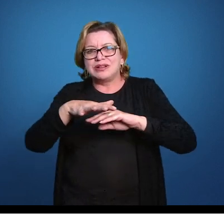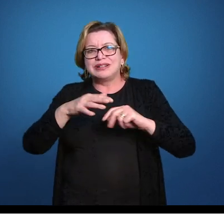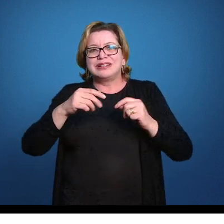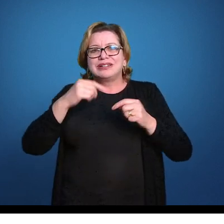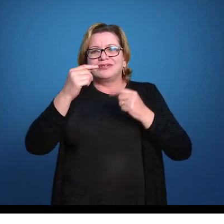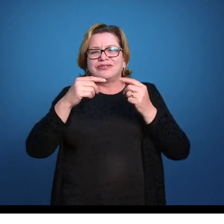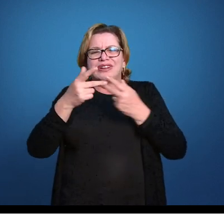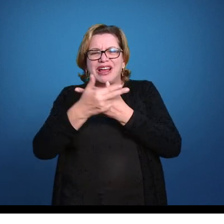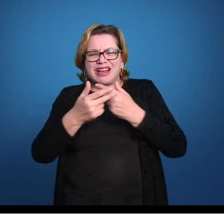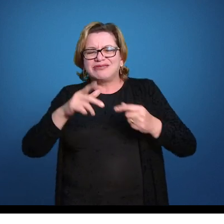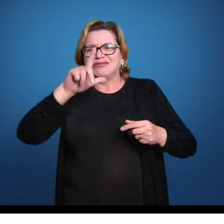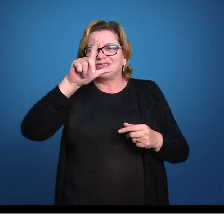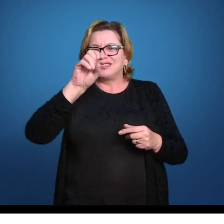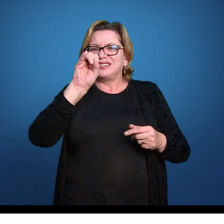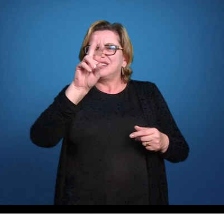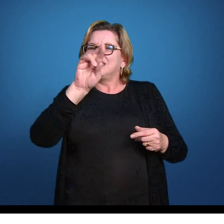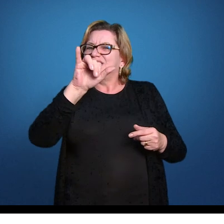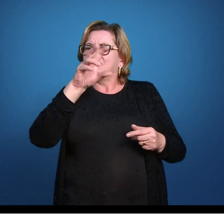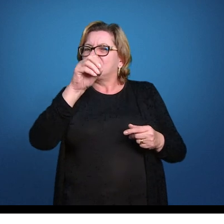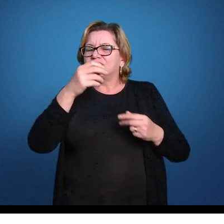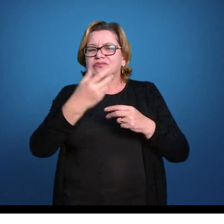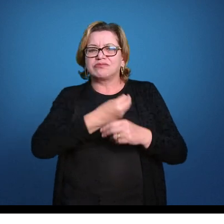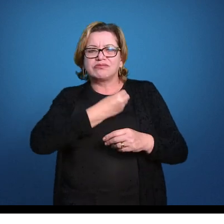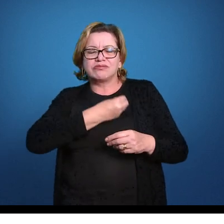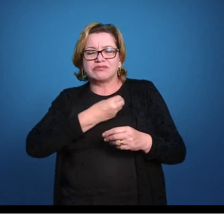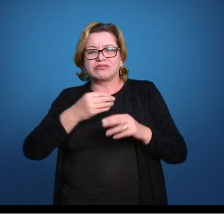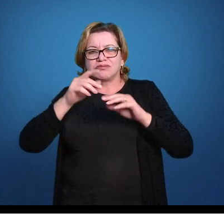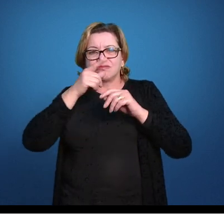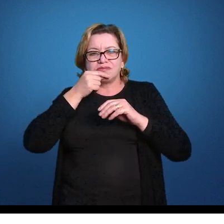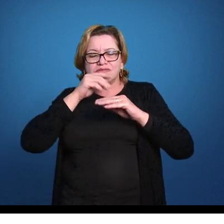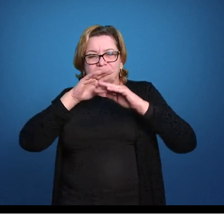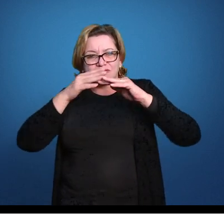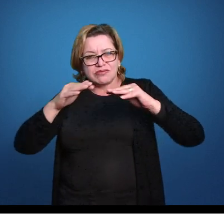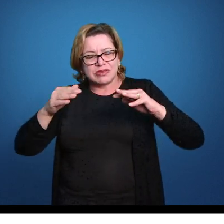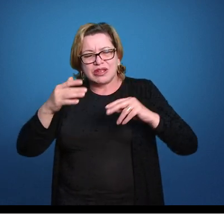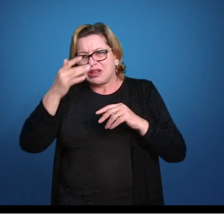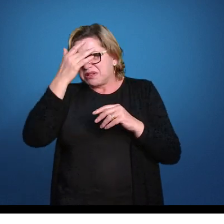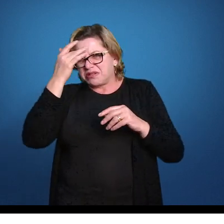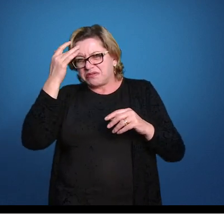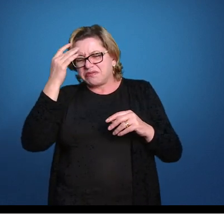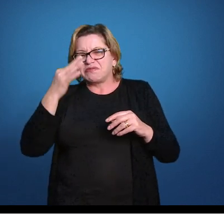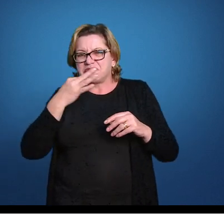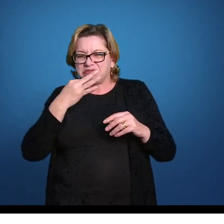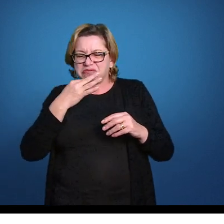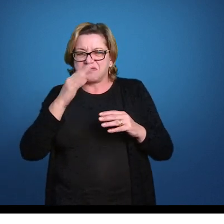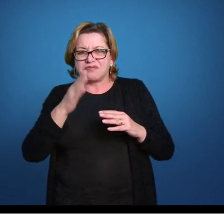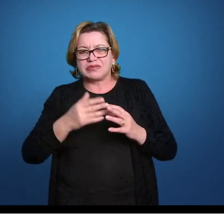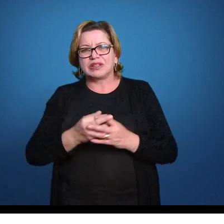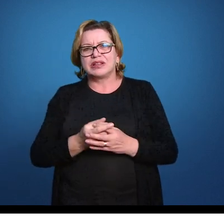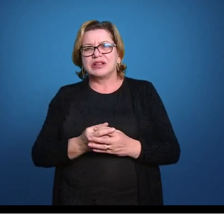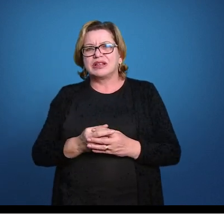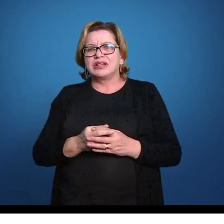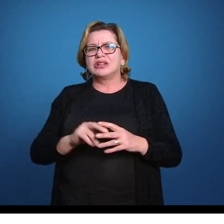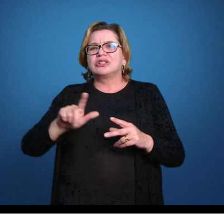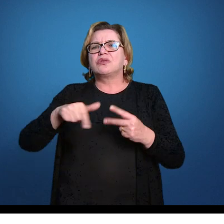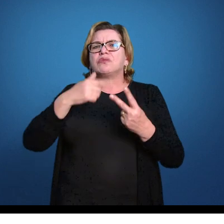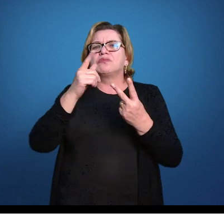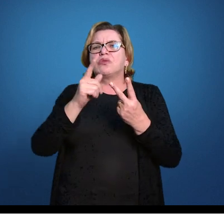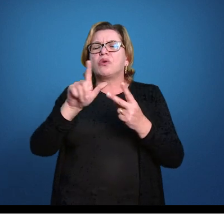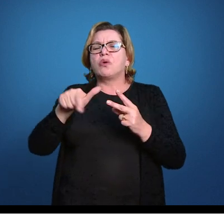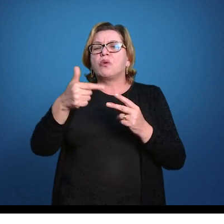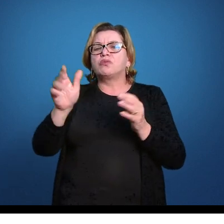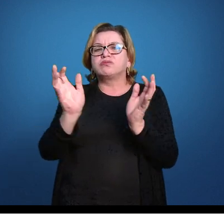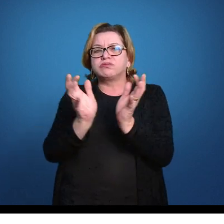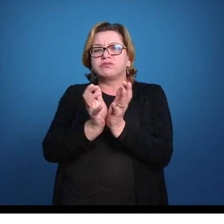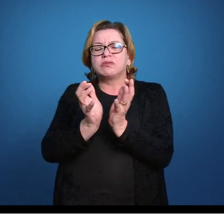lírio do mar, são organismos marinhos conhecidos aí de quem frequenta bastante o litoral. Um outro filo conhecido